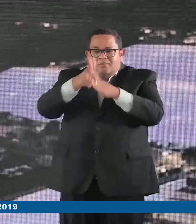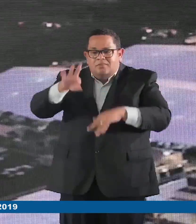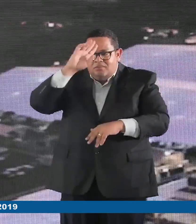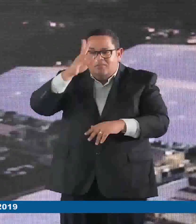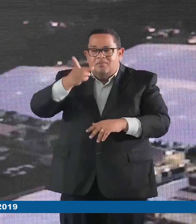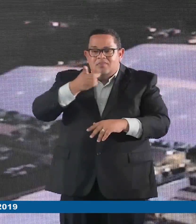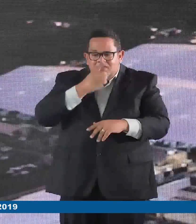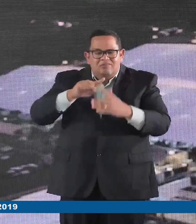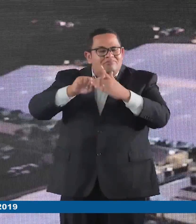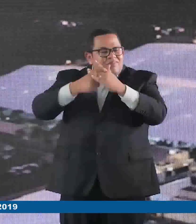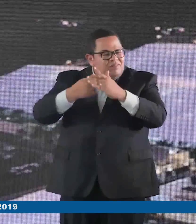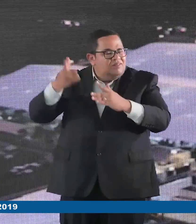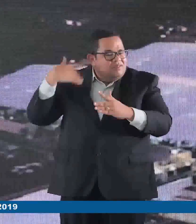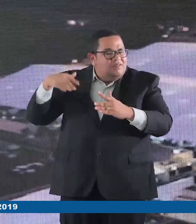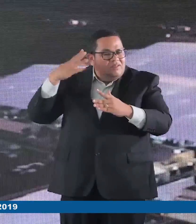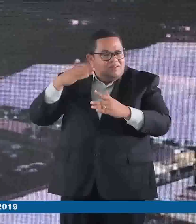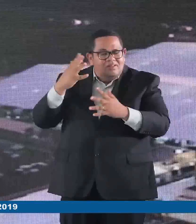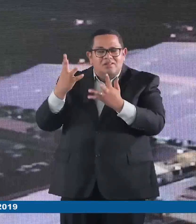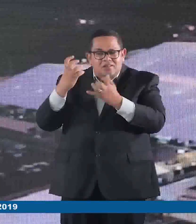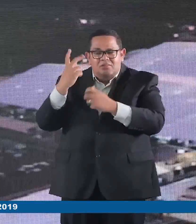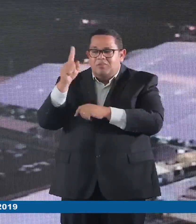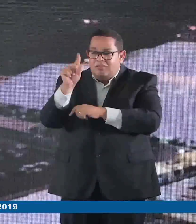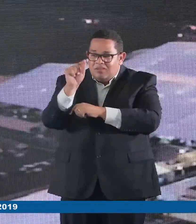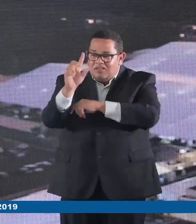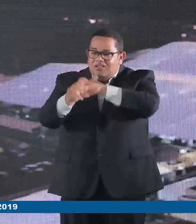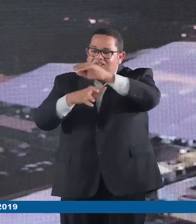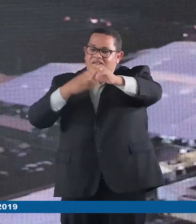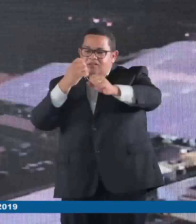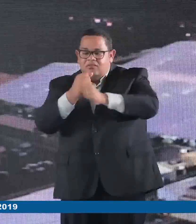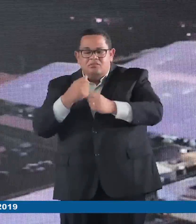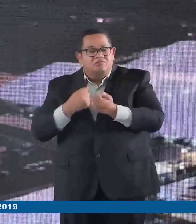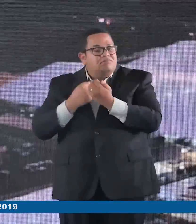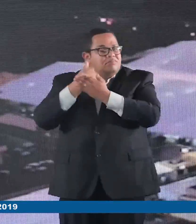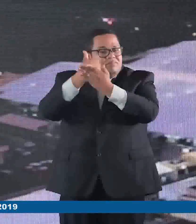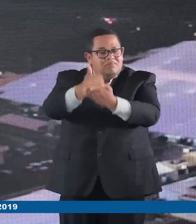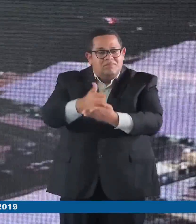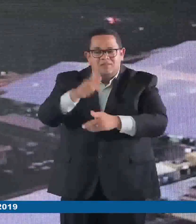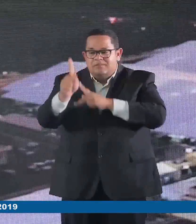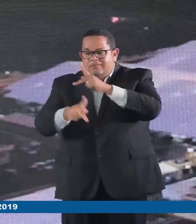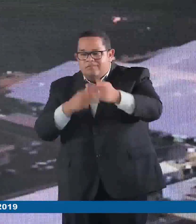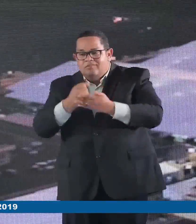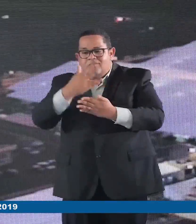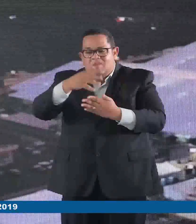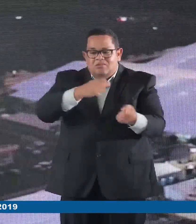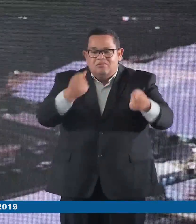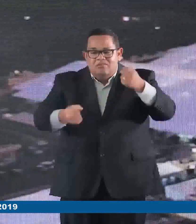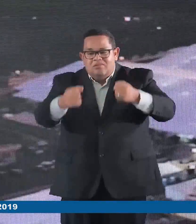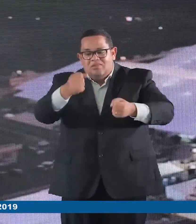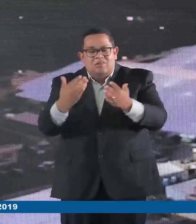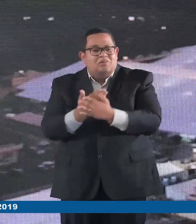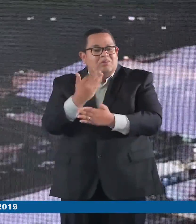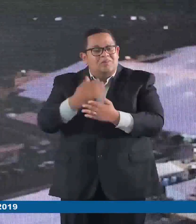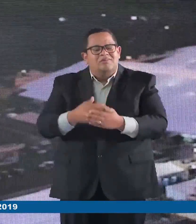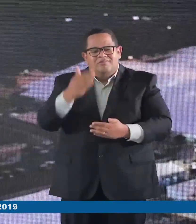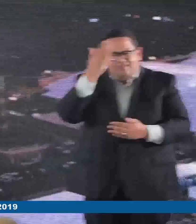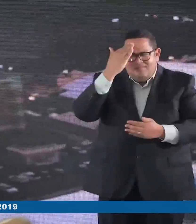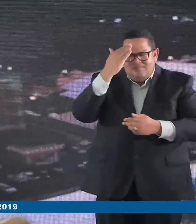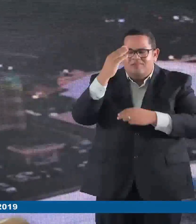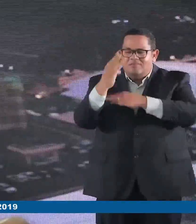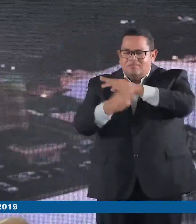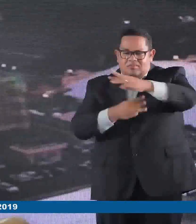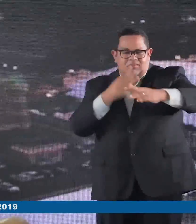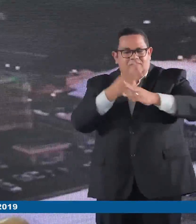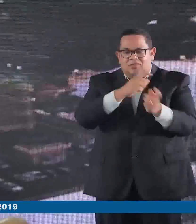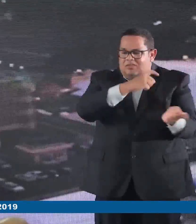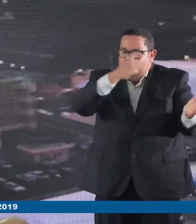para beneficio de sus clientes por más de dos décadas. Aunque el mundo ha cambiado como nunca durante todo este